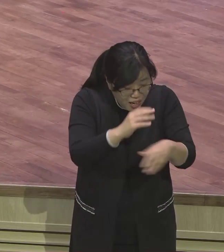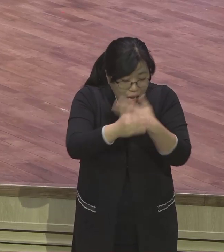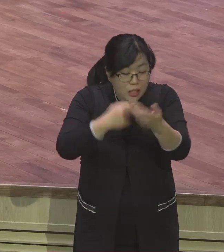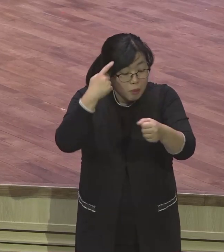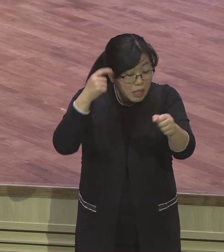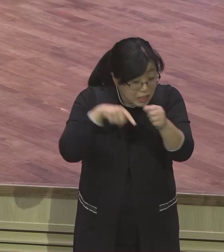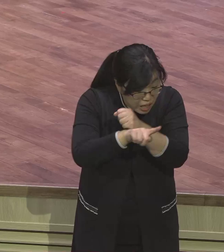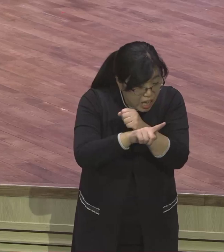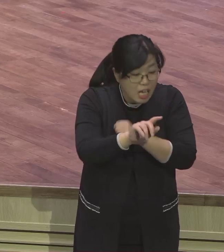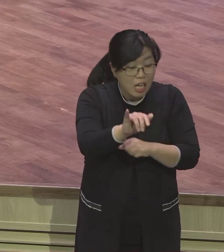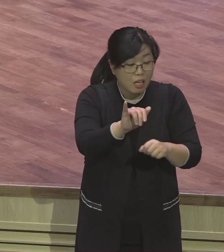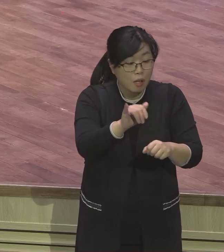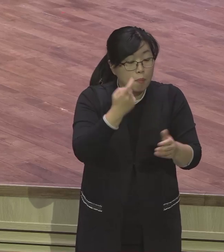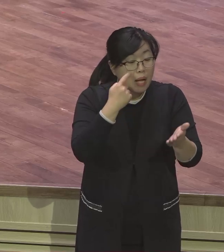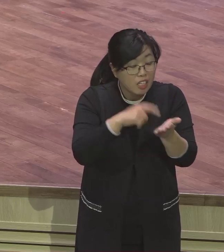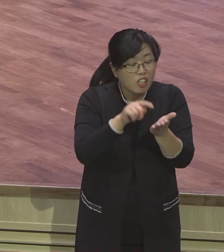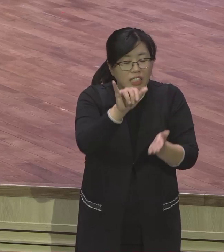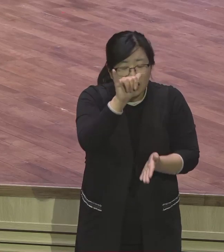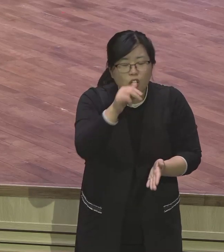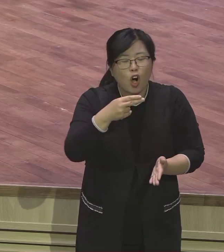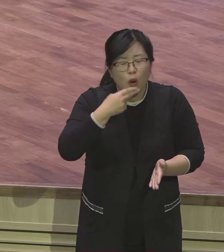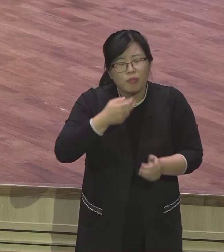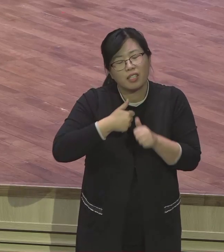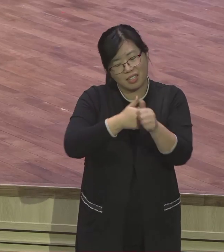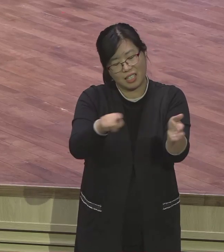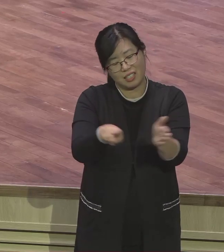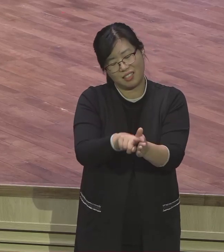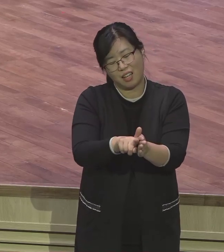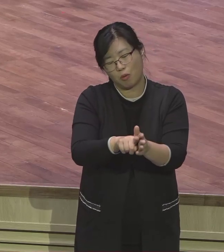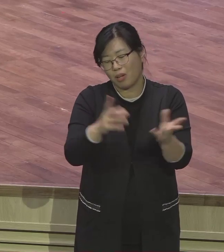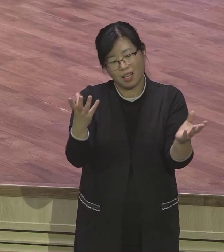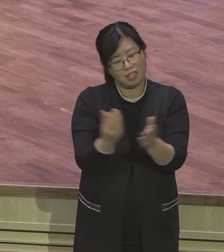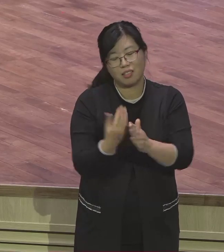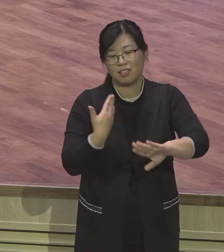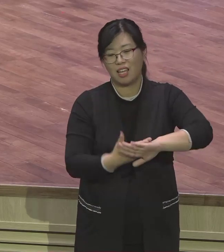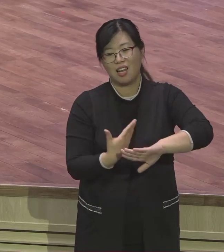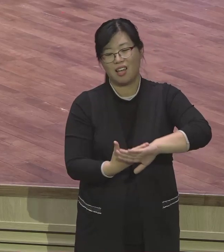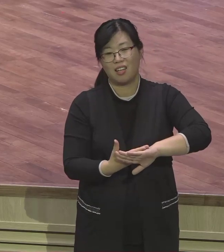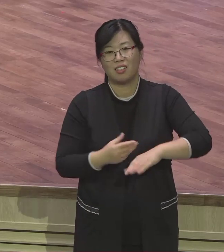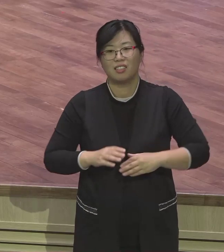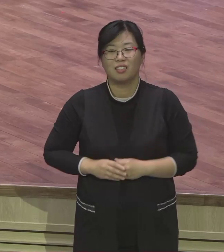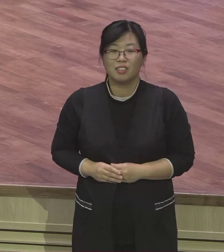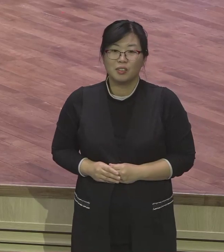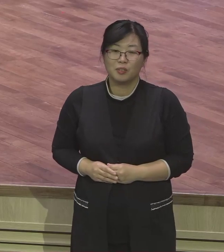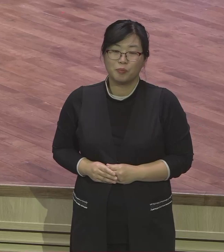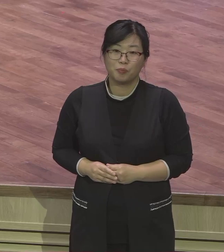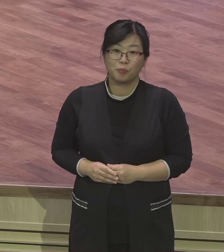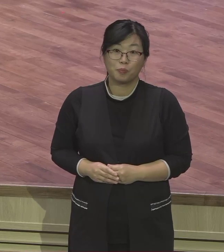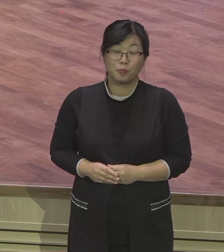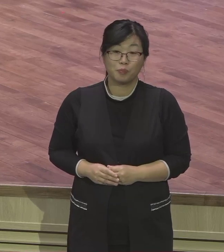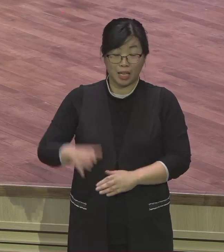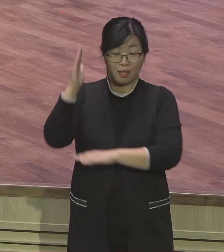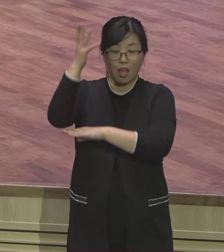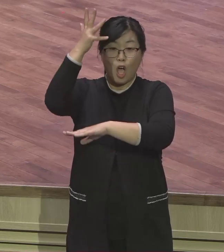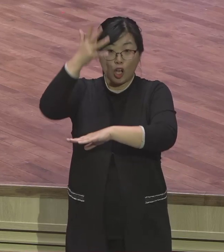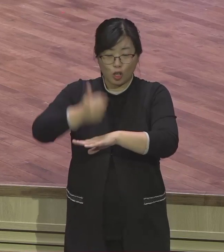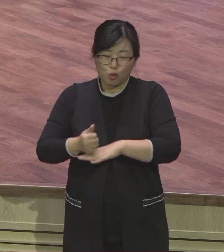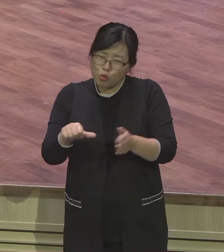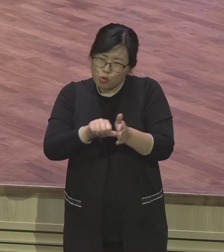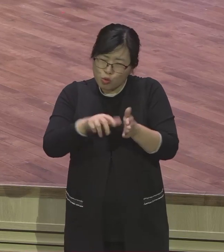결론입니다 주님은 나의 최고공이라는 유명한 책이었어요 오스바드 챔버스 목사님이